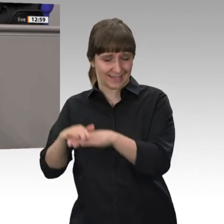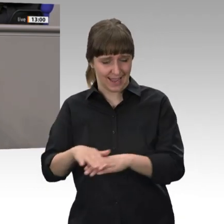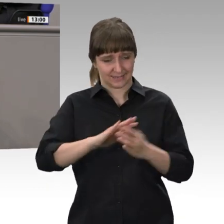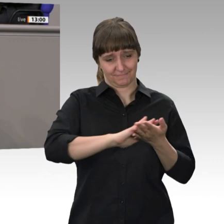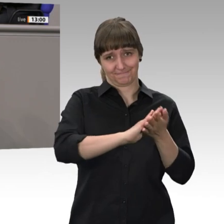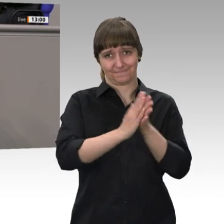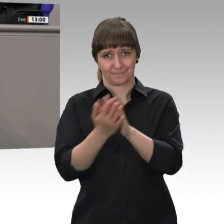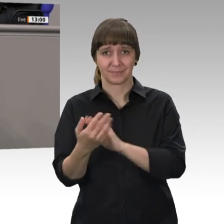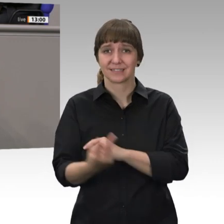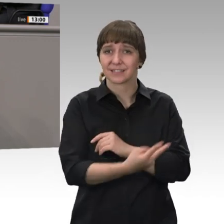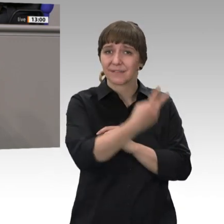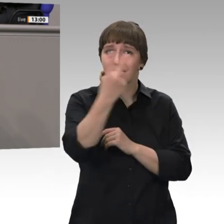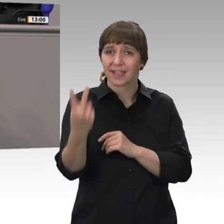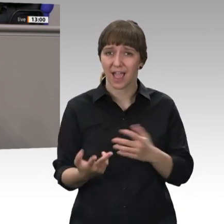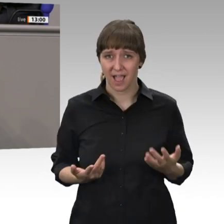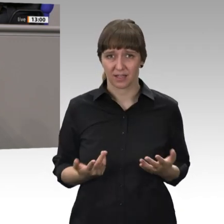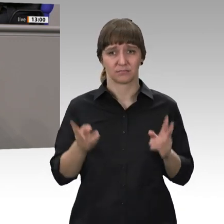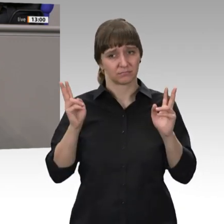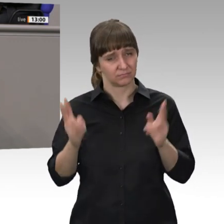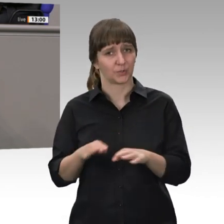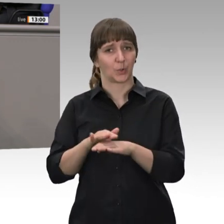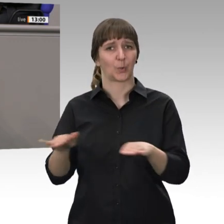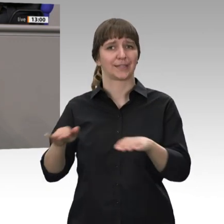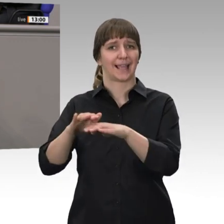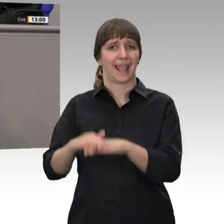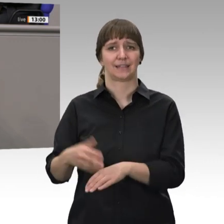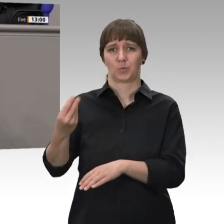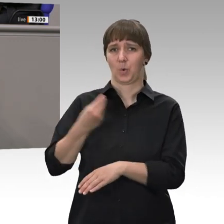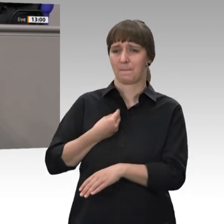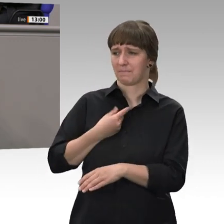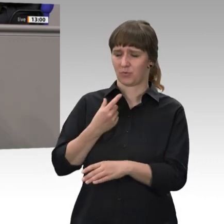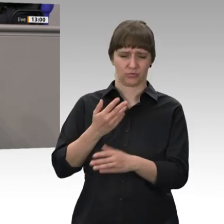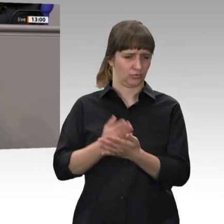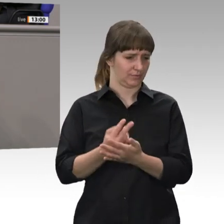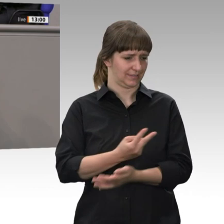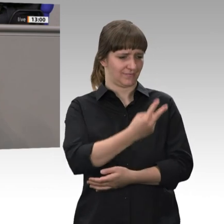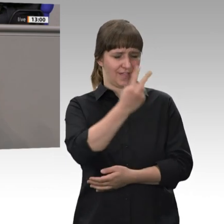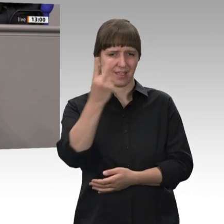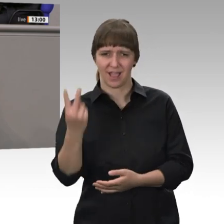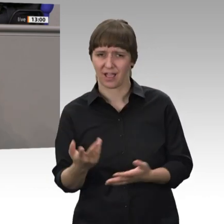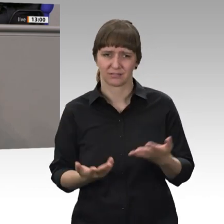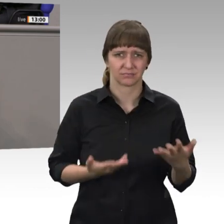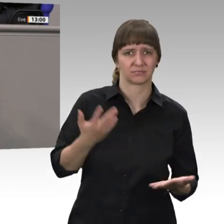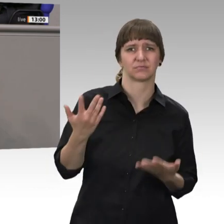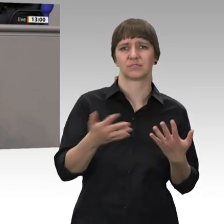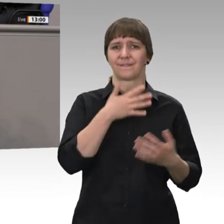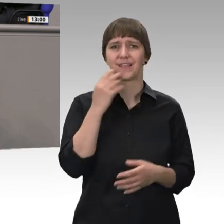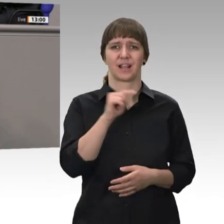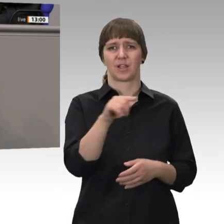dann diese Grundrente überhaupt kriegt. In der Zwischenzeit sind wahrscheinlich viele Leute in der Grundsicherung im Alter und werden erst mal Erspartes